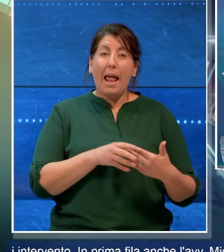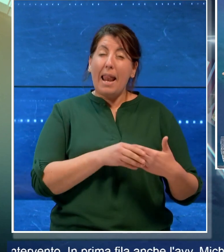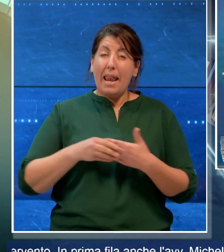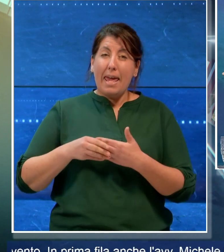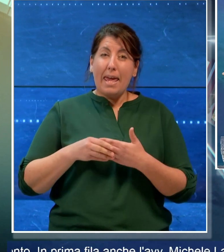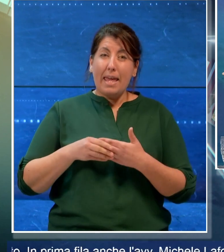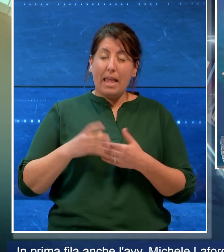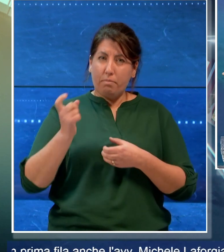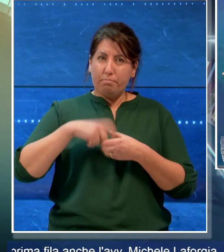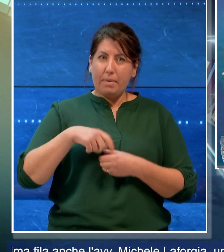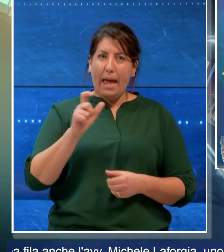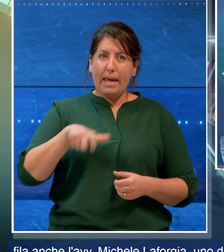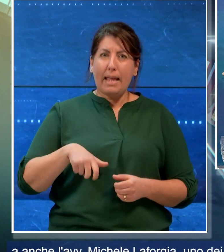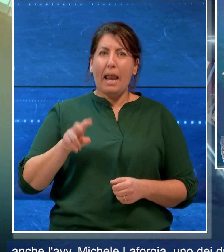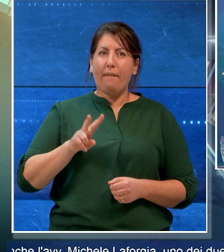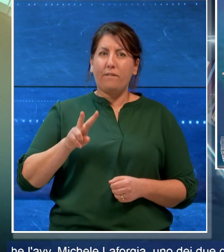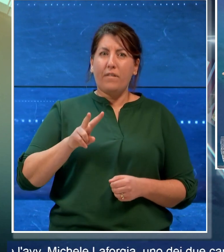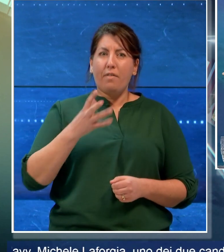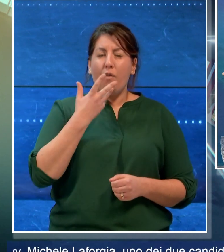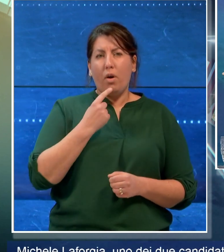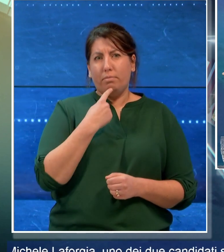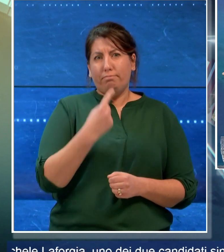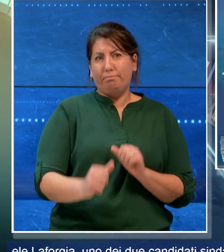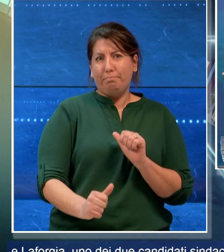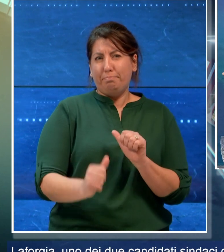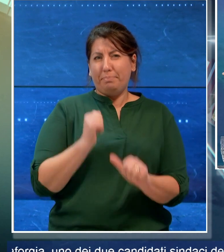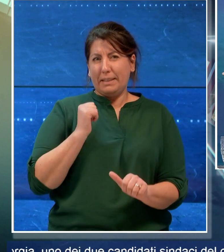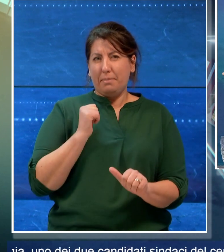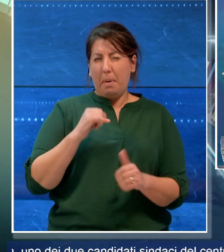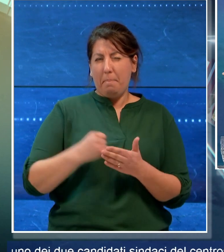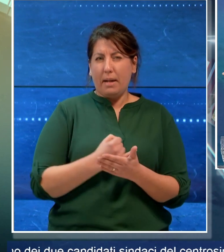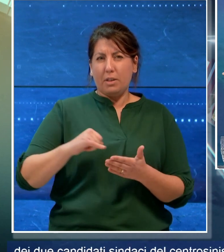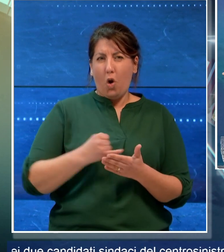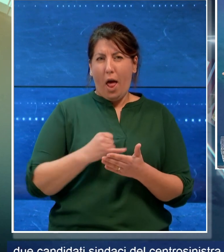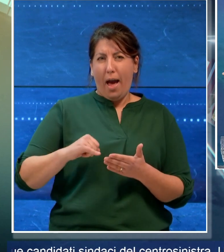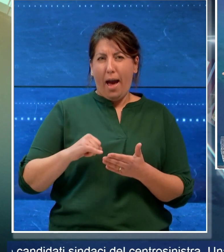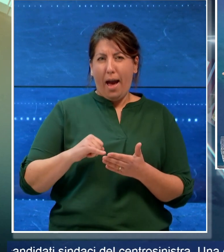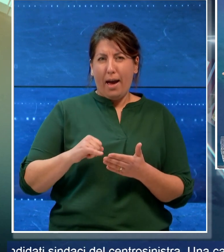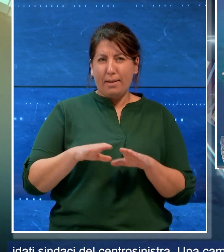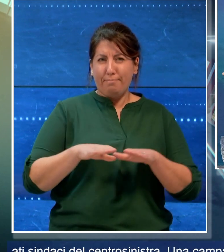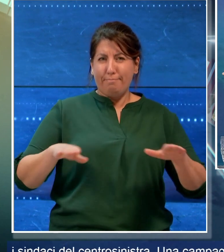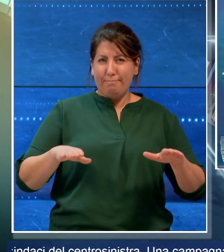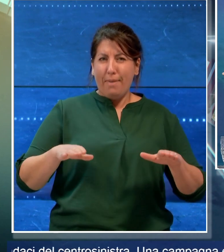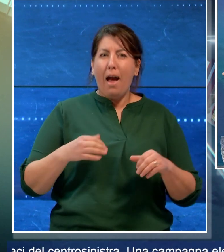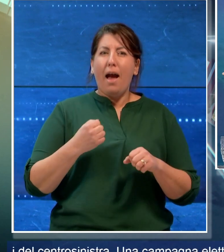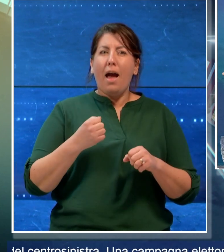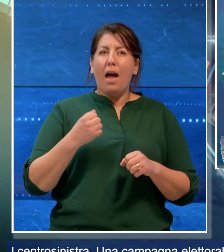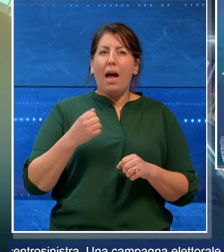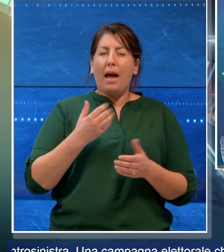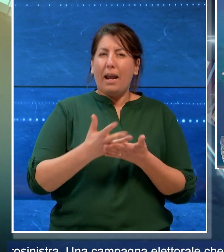Italia Viva ha anticipato dal palco durante i suoi 45